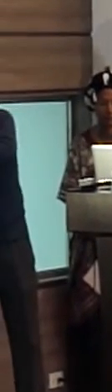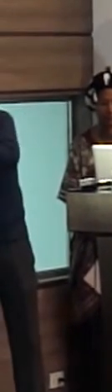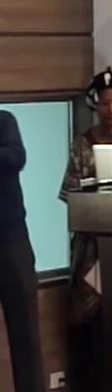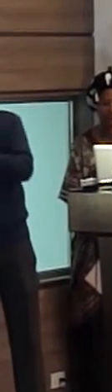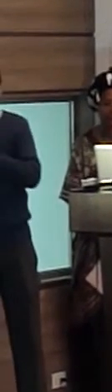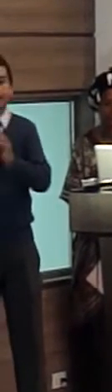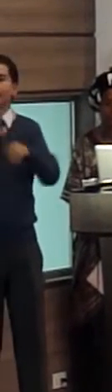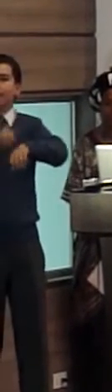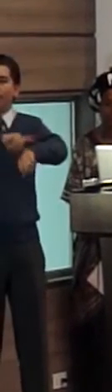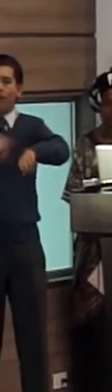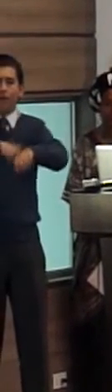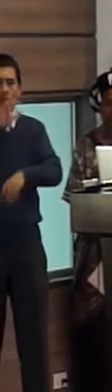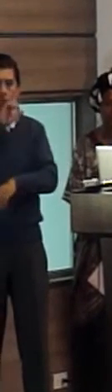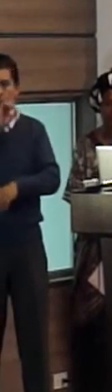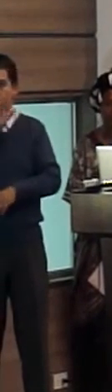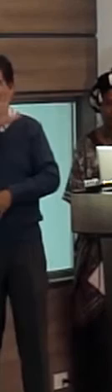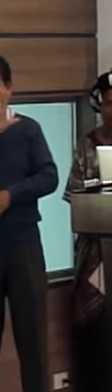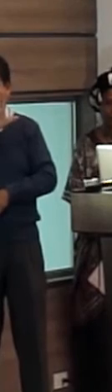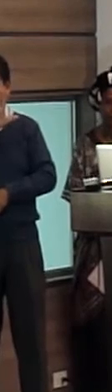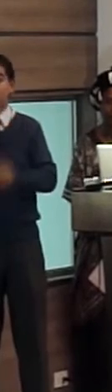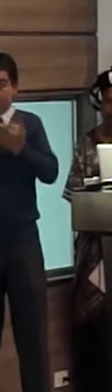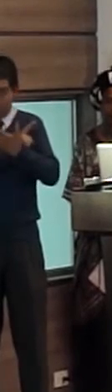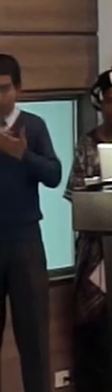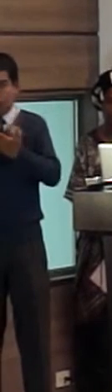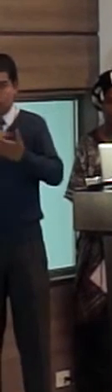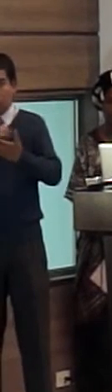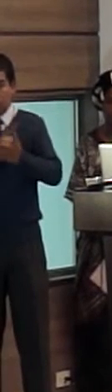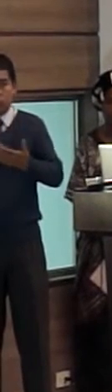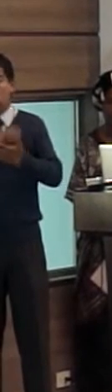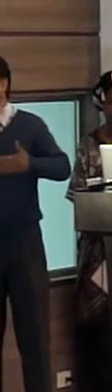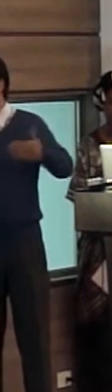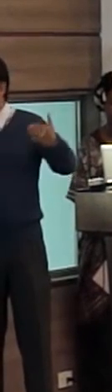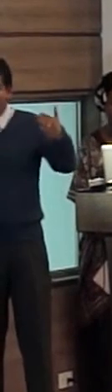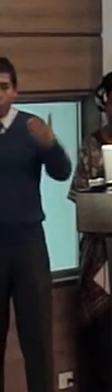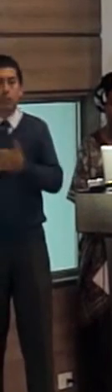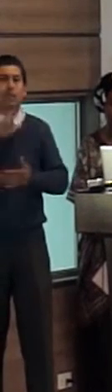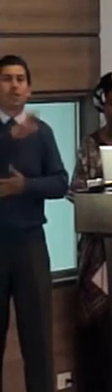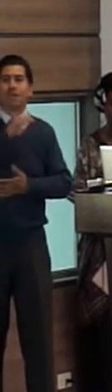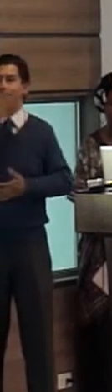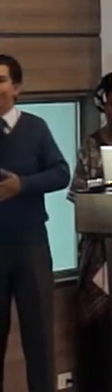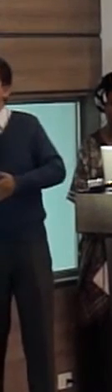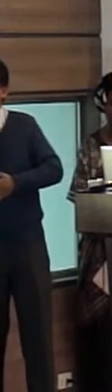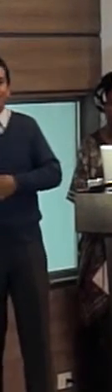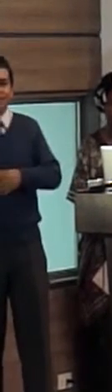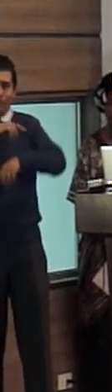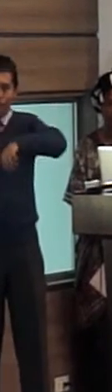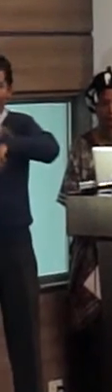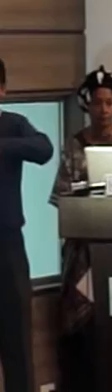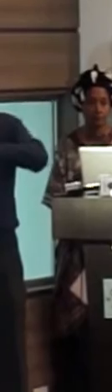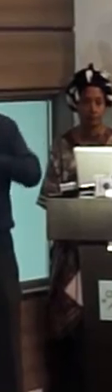105 horas observadas por cada semana y 315 horas observadas en los tres monitoreos